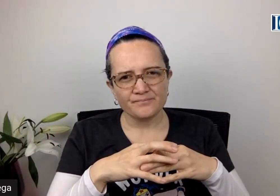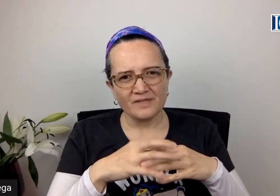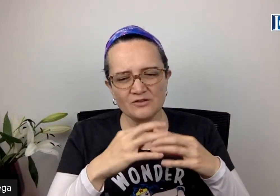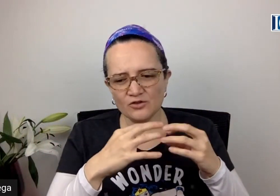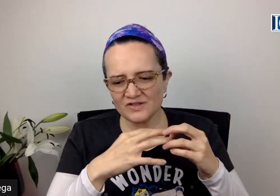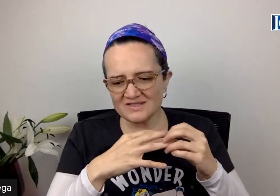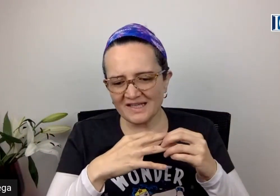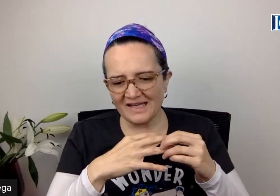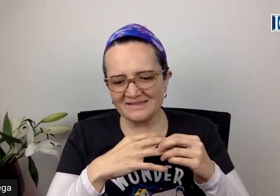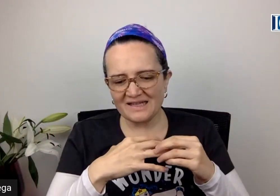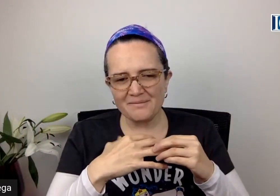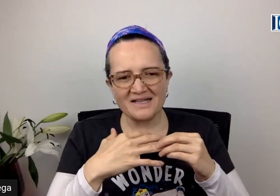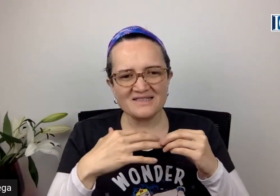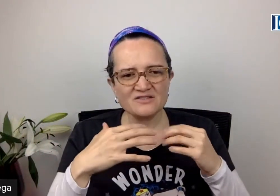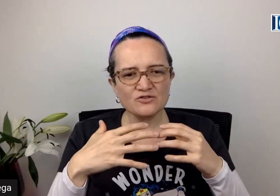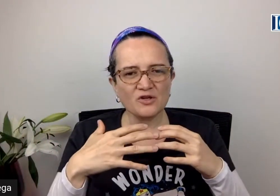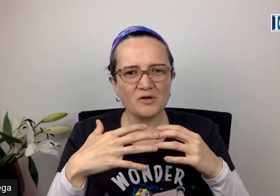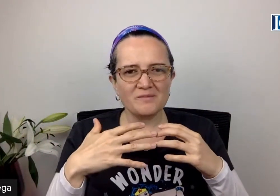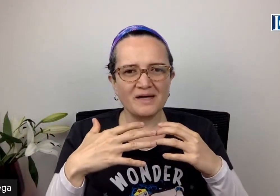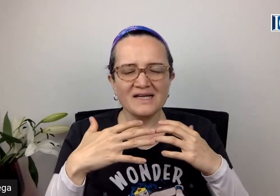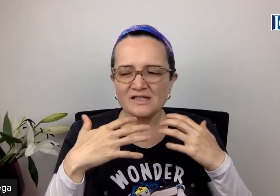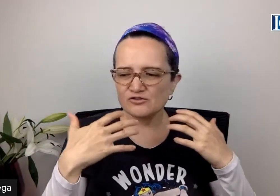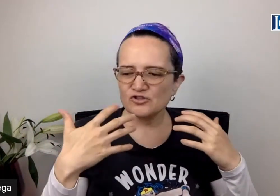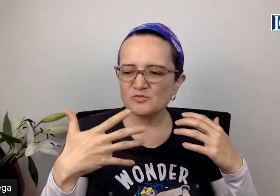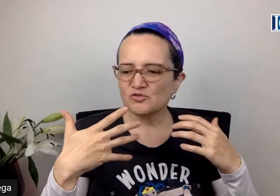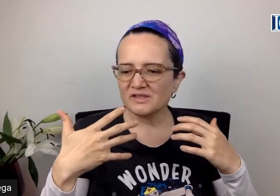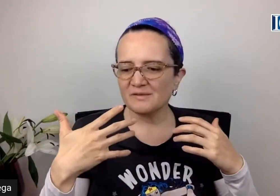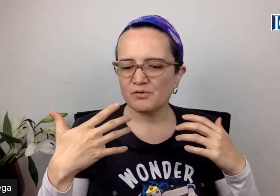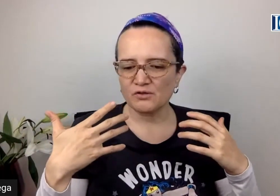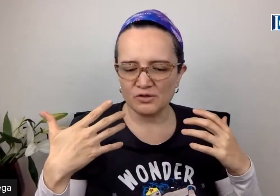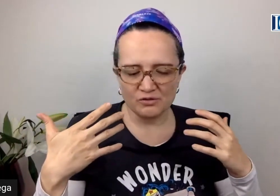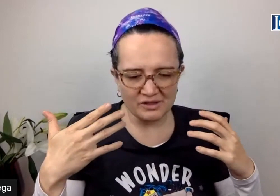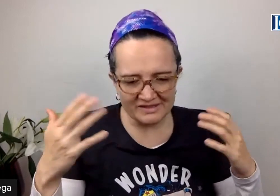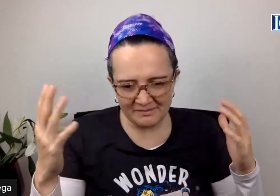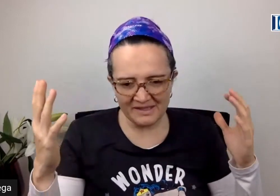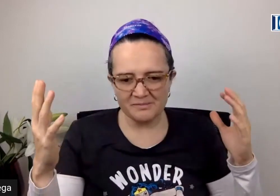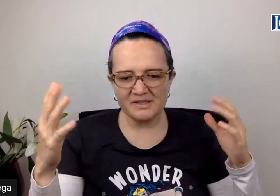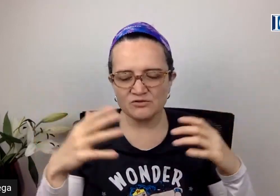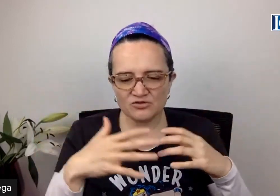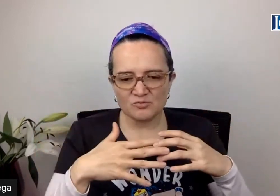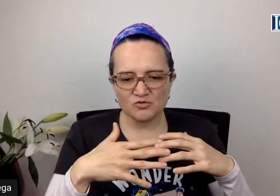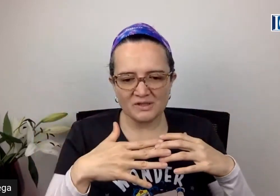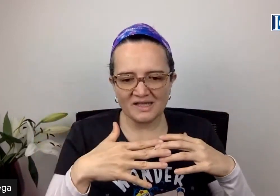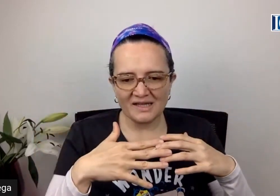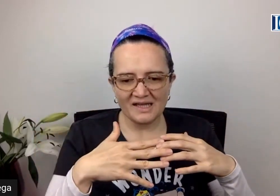Entonces, entre más esto se vuelva, nosotros nos dimos cuenta con el tema del virus, nos dimos cuenta de